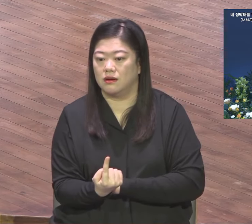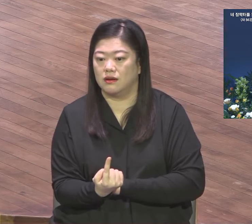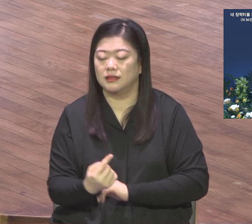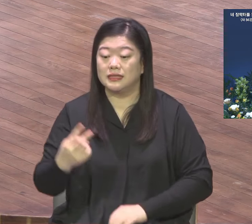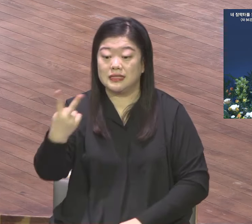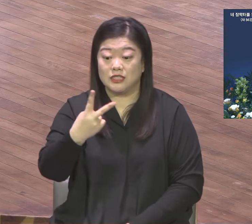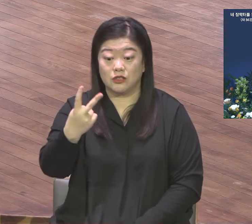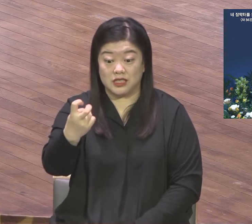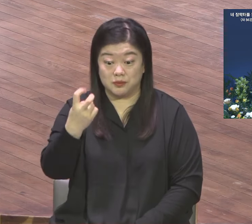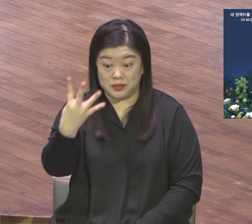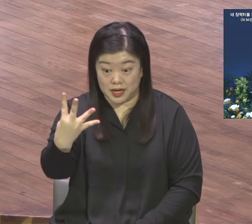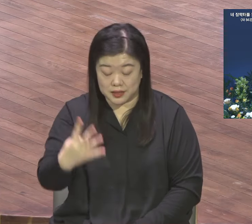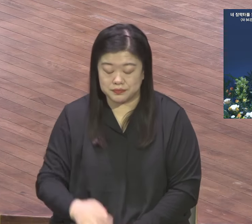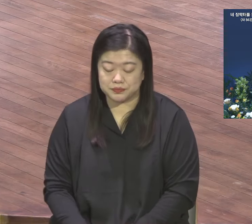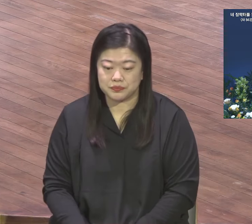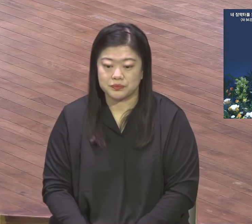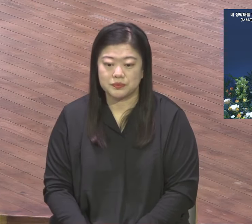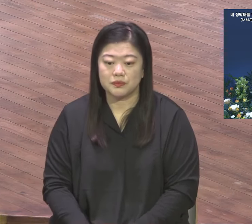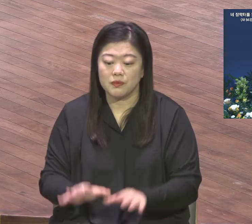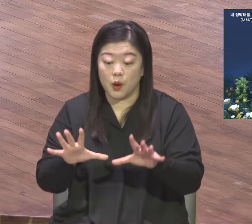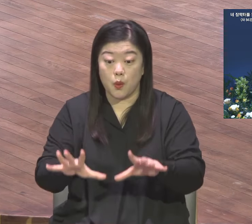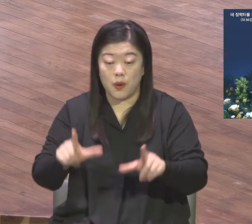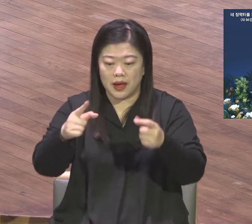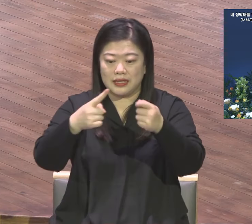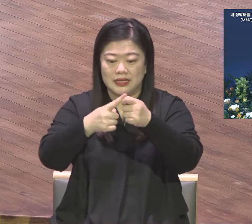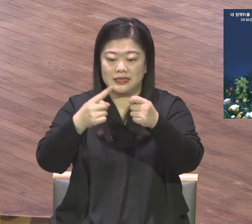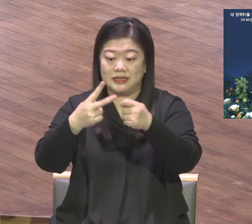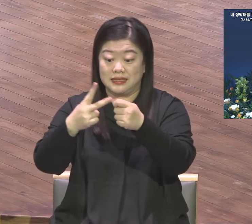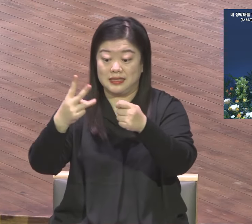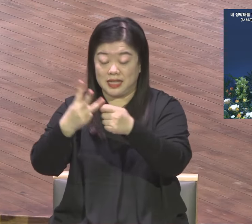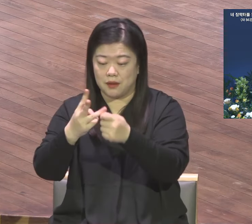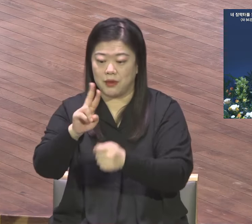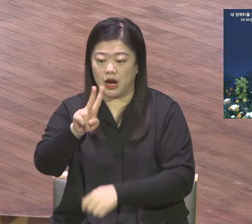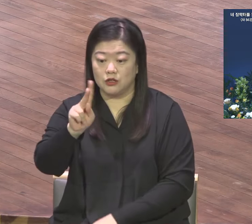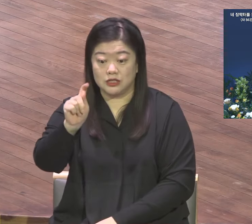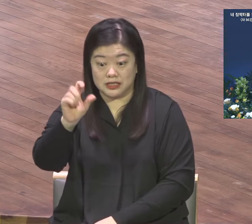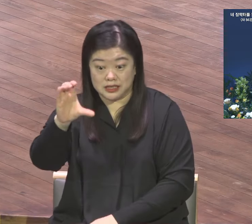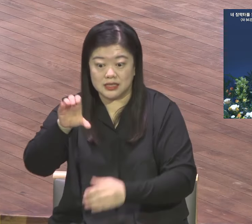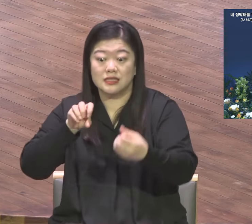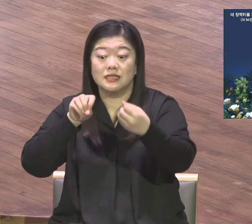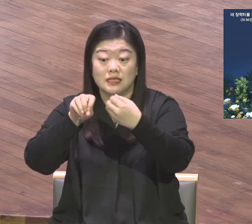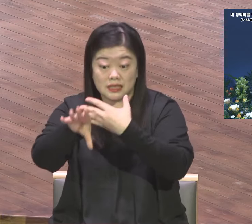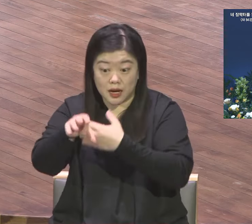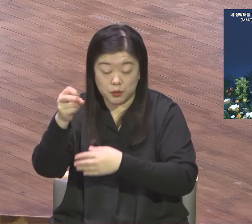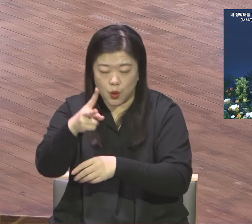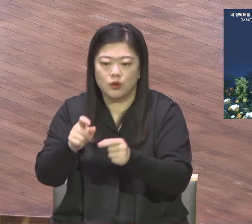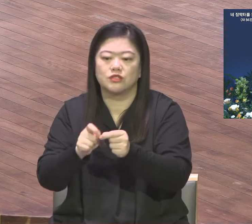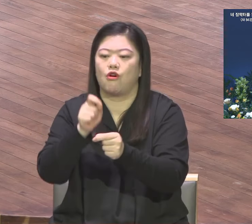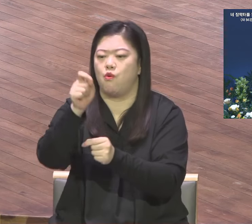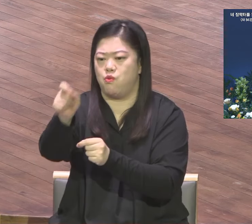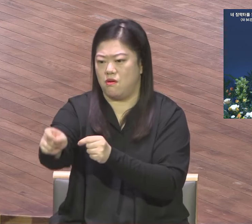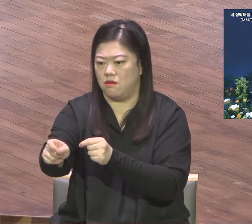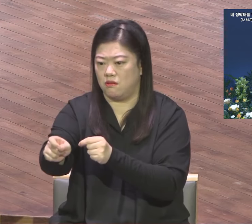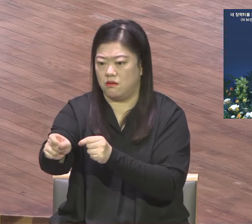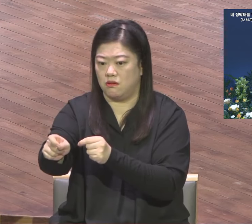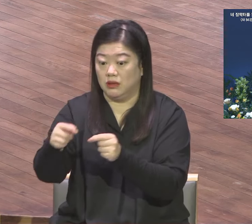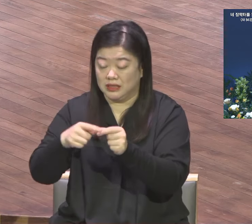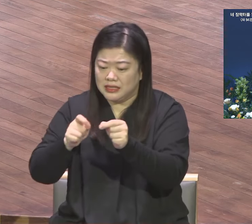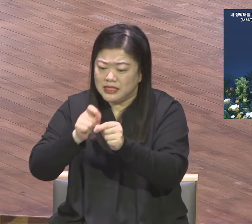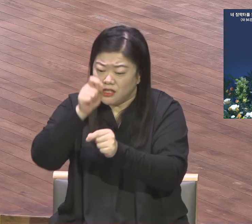제1,2,3 R2C 응답이 영혼입니다. 하나님께서 친히 이루어가시는 영혼의 응답을 체험하는 삶을 살아라.